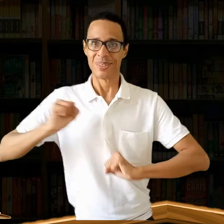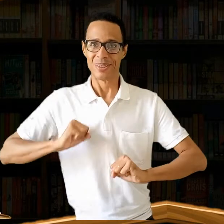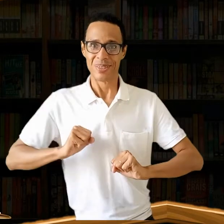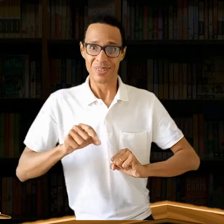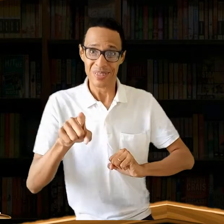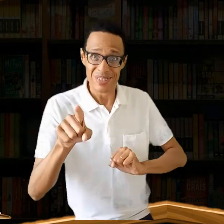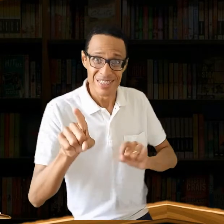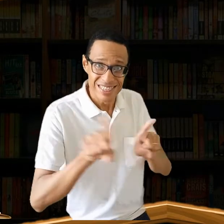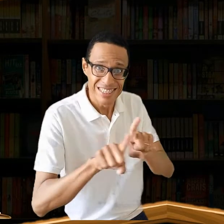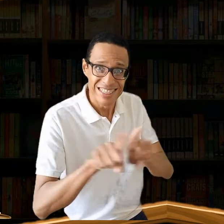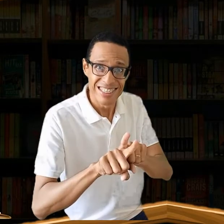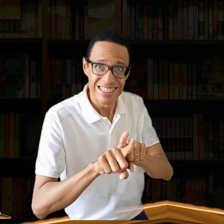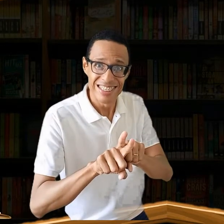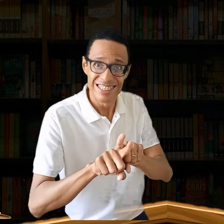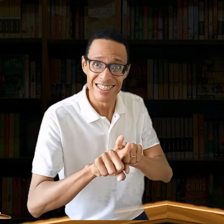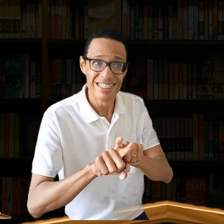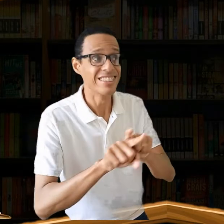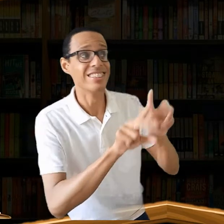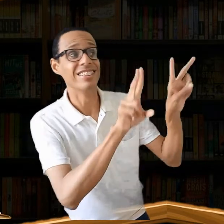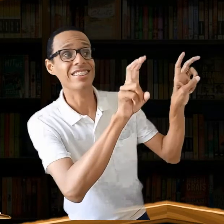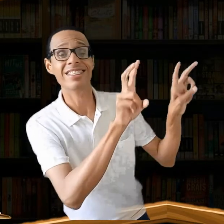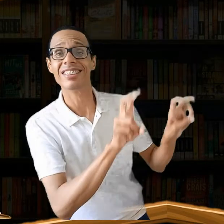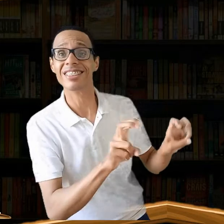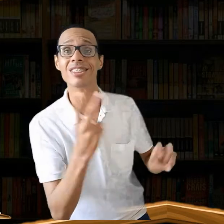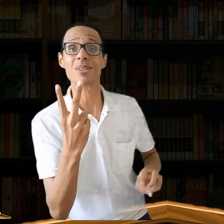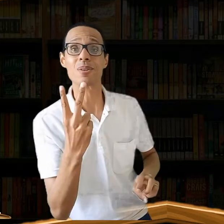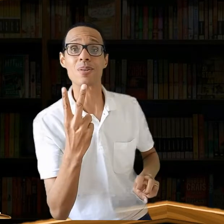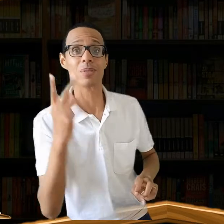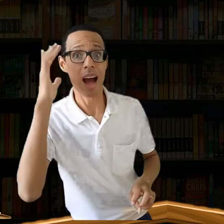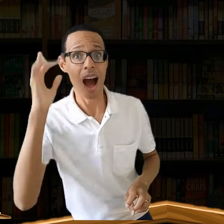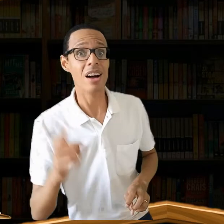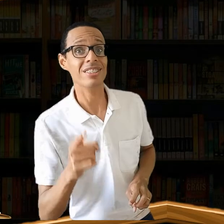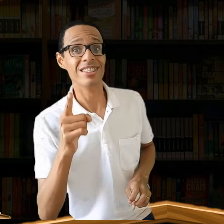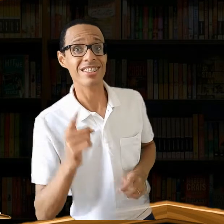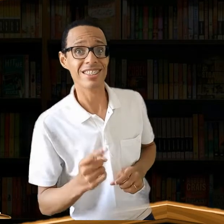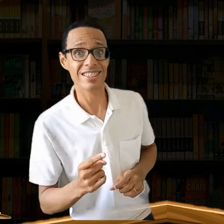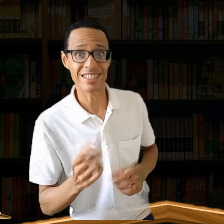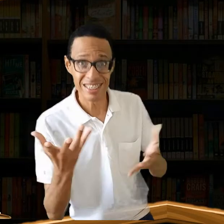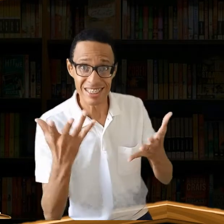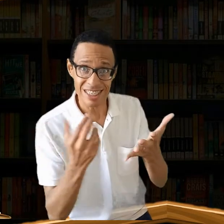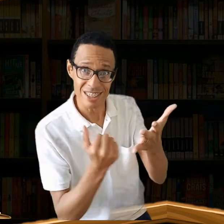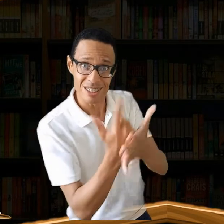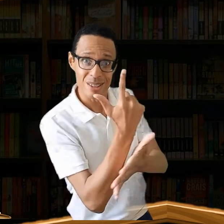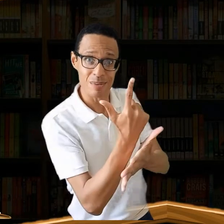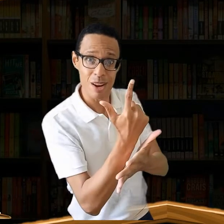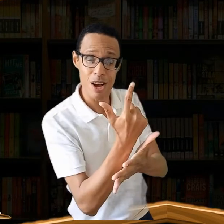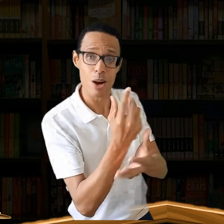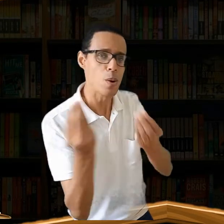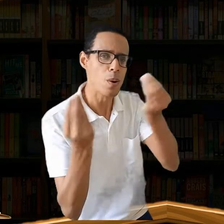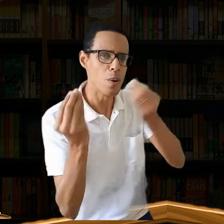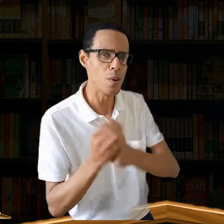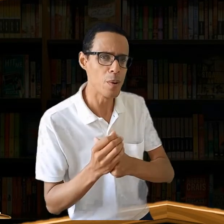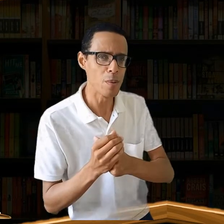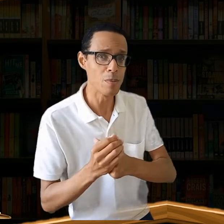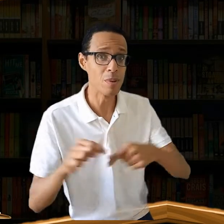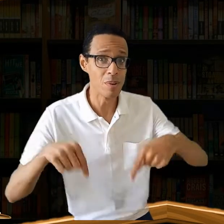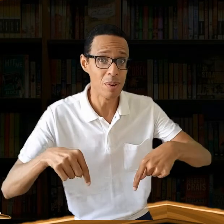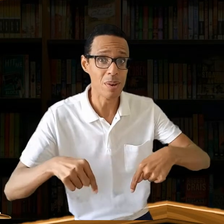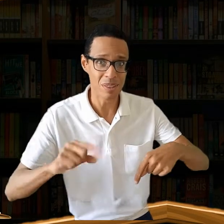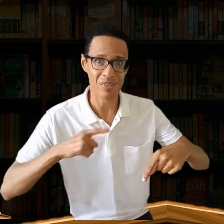E você, gostou dos títulos? Quer saber como adquiri-los? Acesse